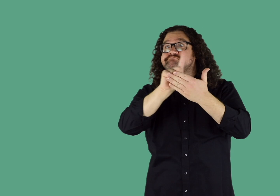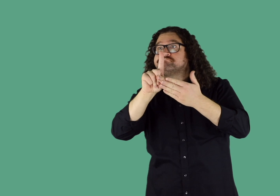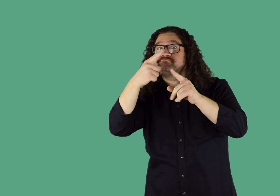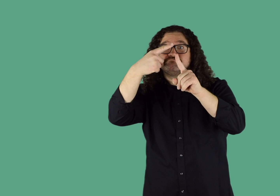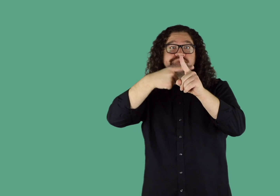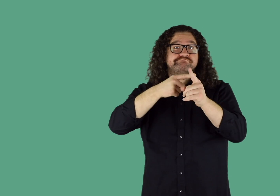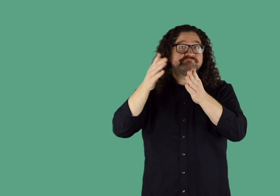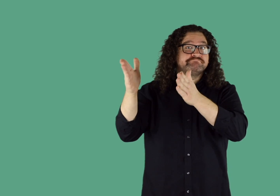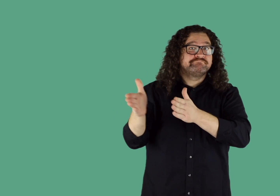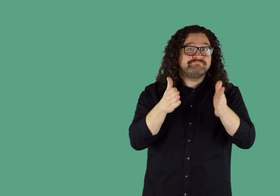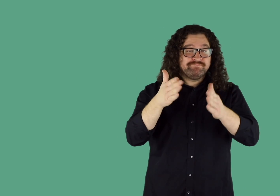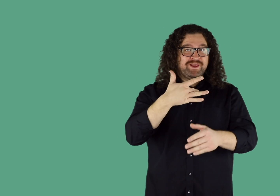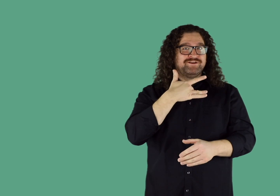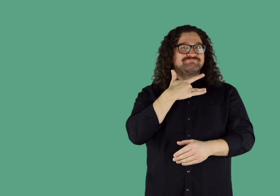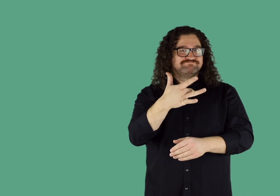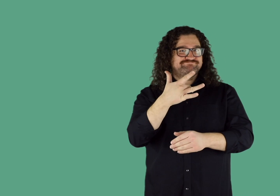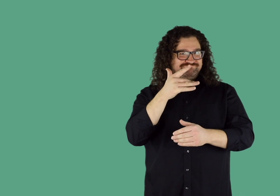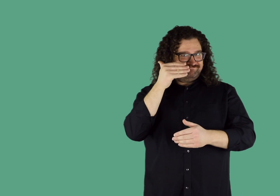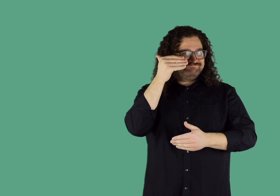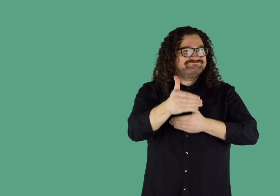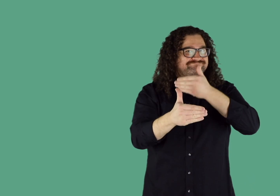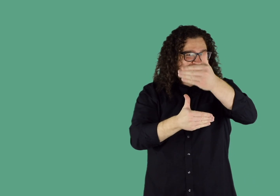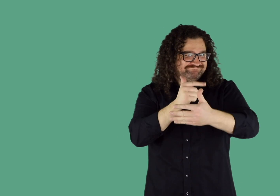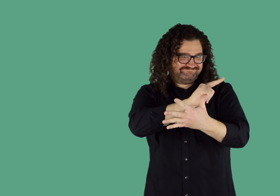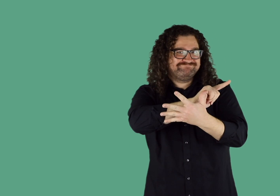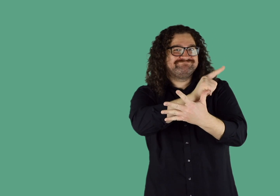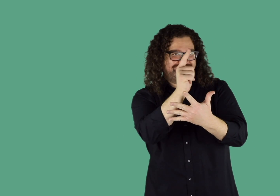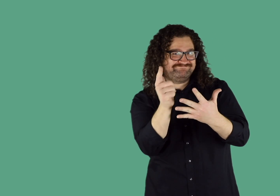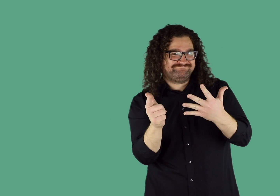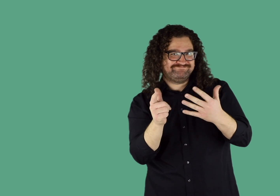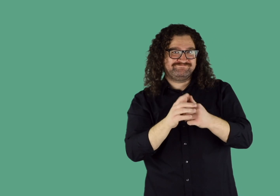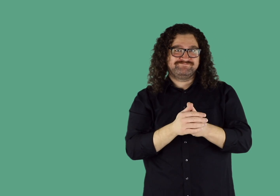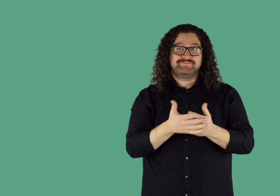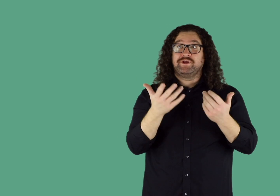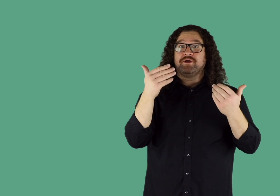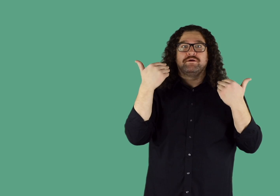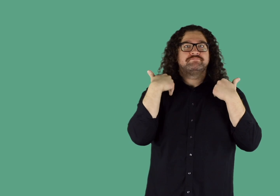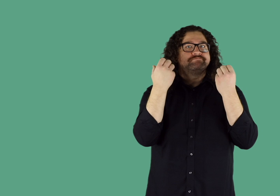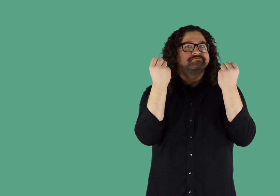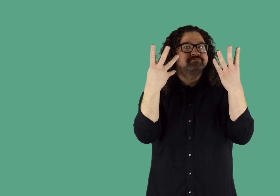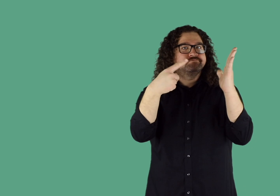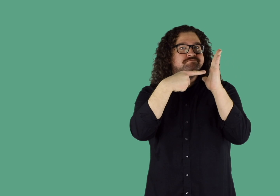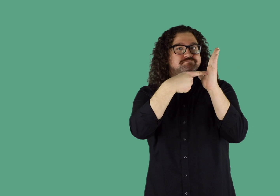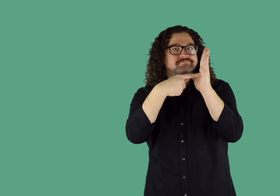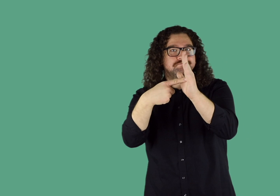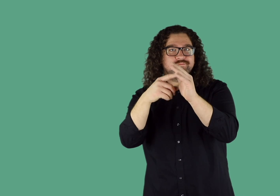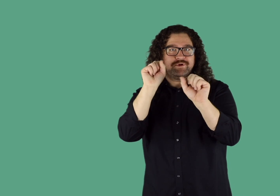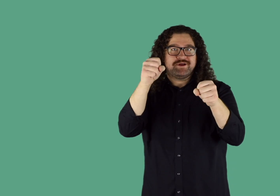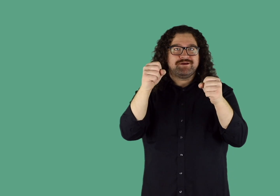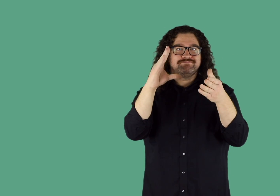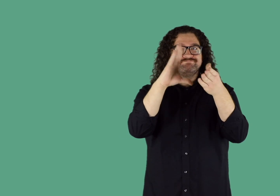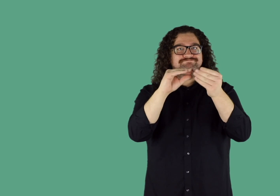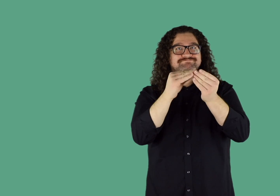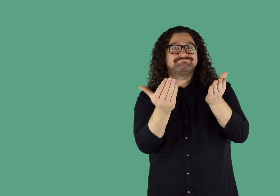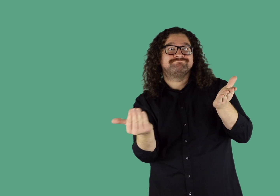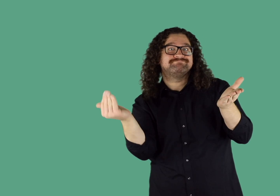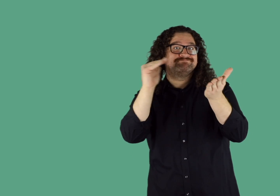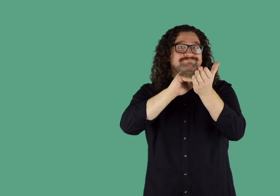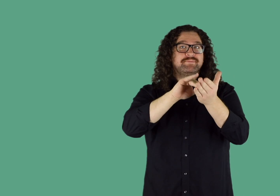Cuando piensas en cosas a través del día, de la semana, del mes, estás